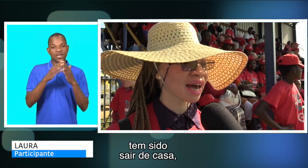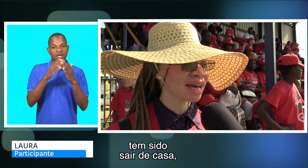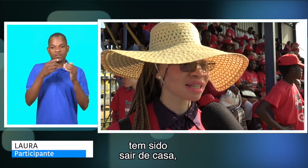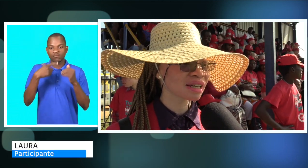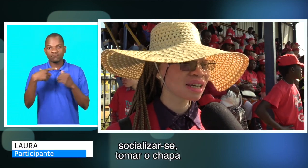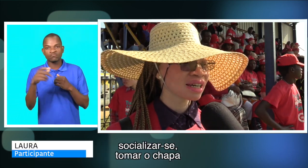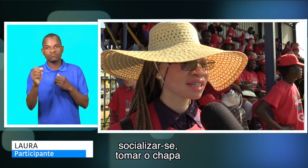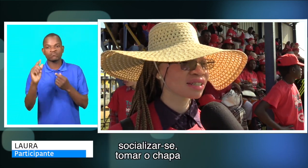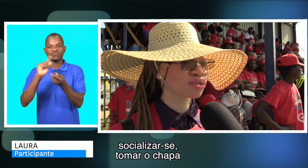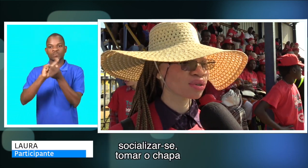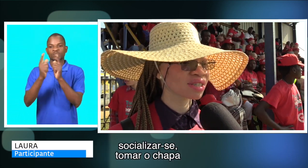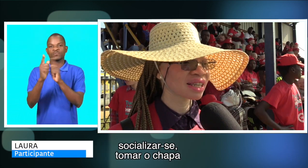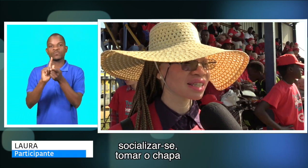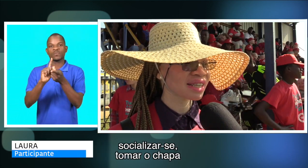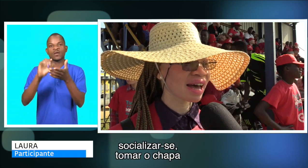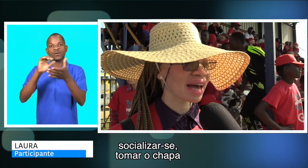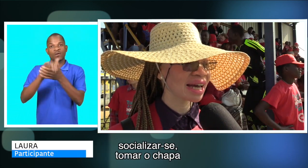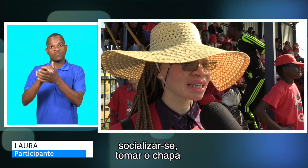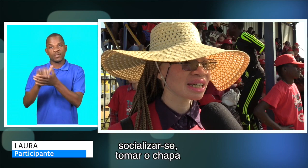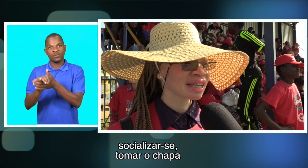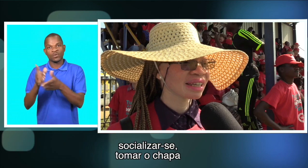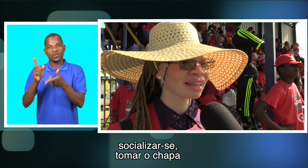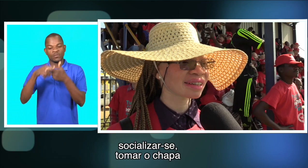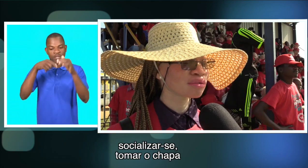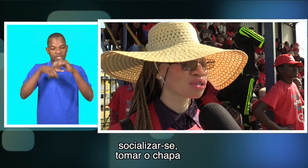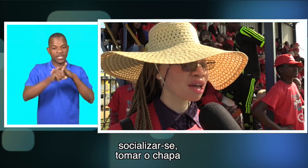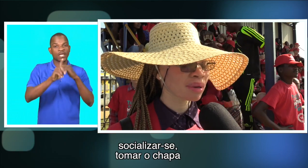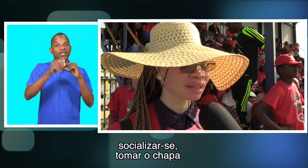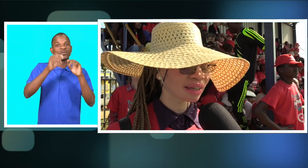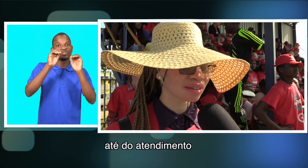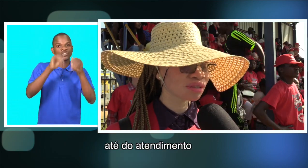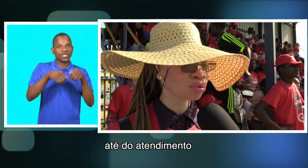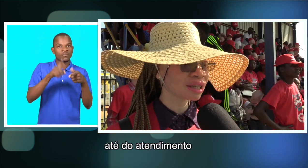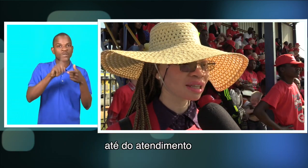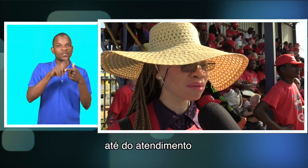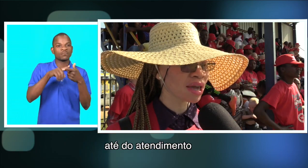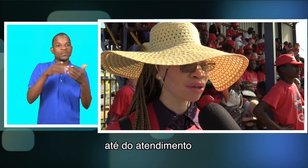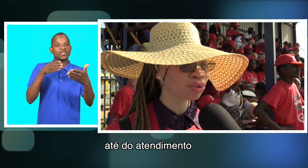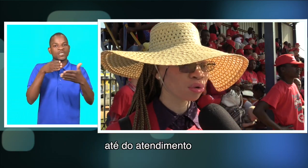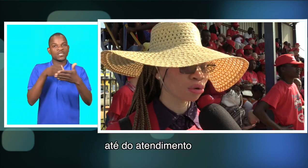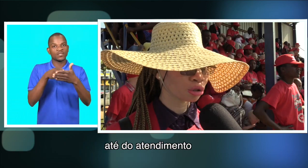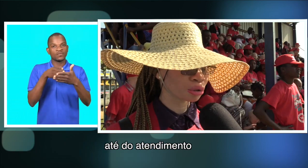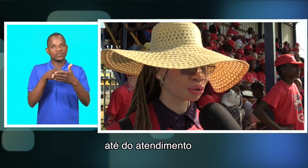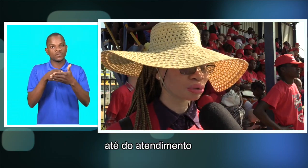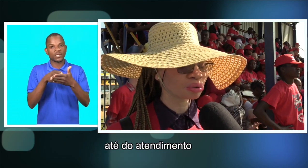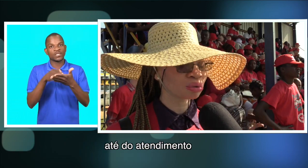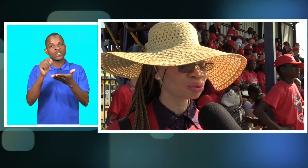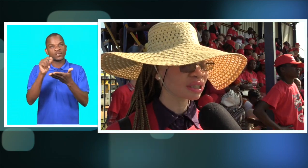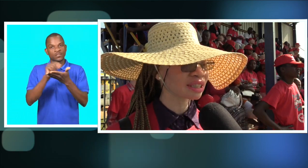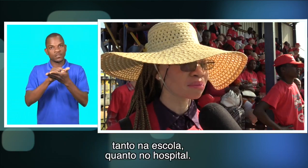de ser de casa, de se socializar, de entrar no chapa até do atendimento,